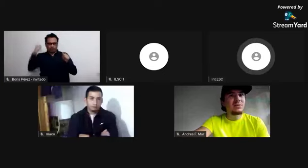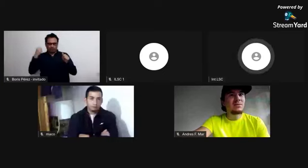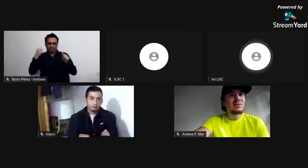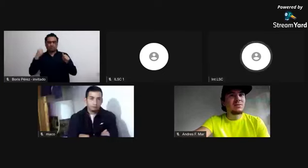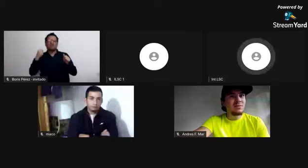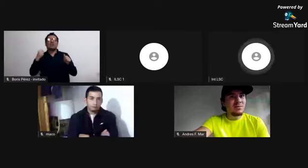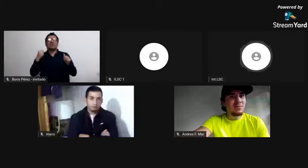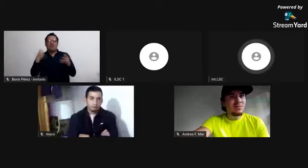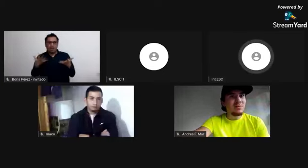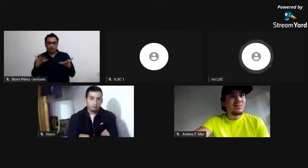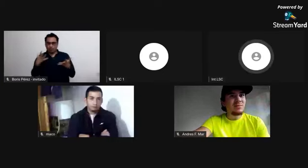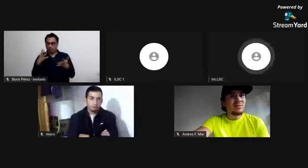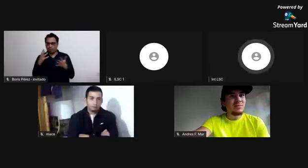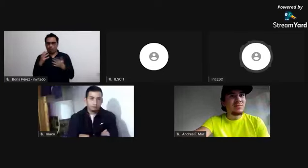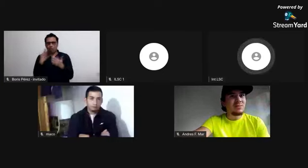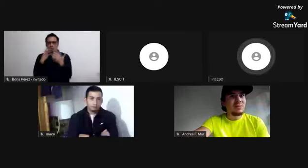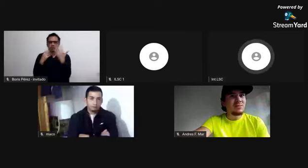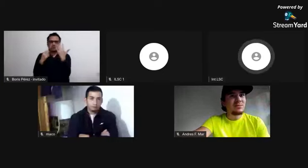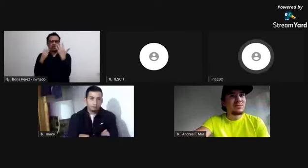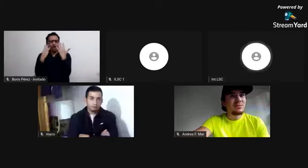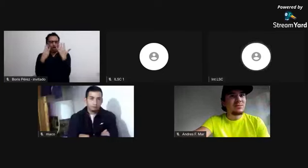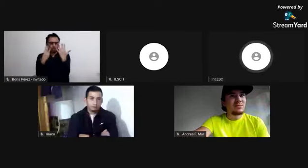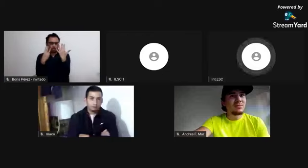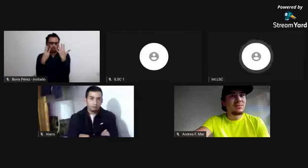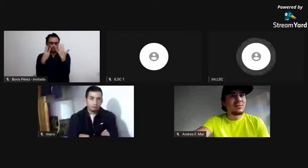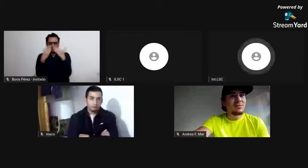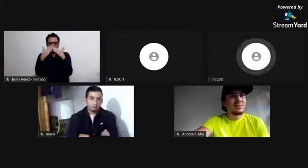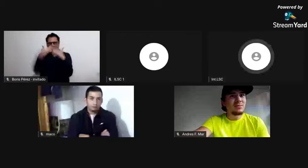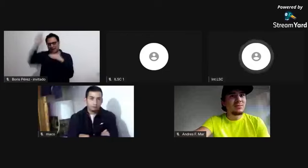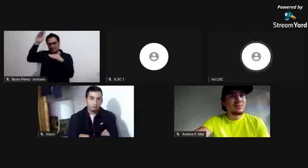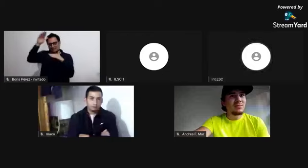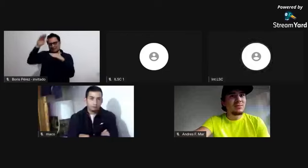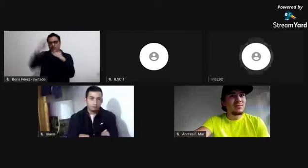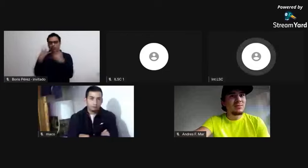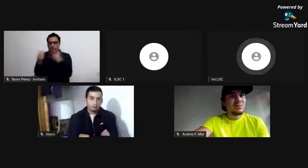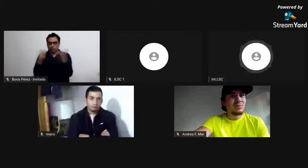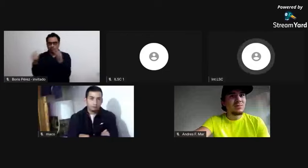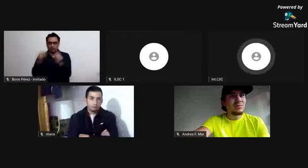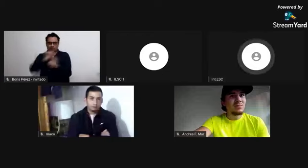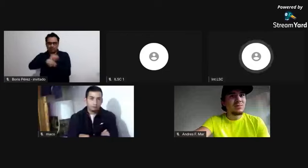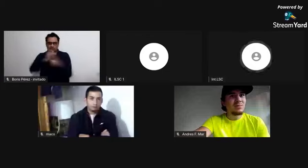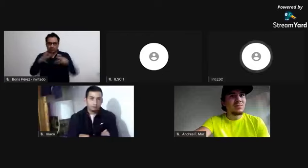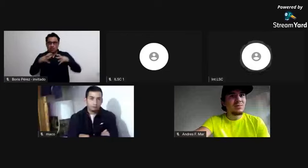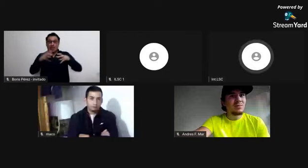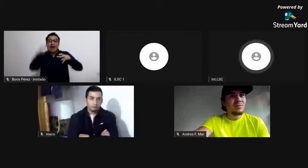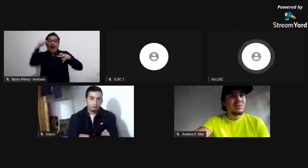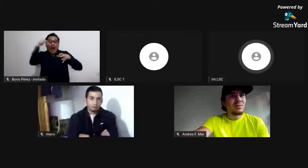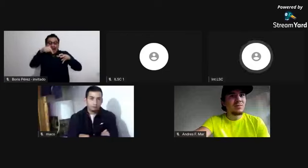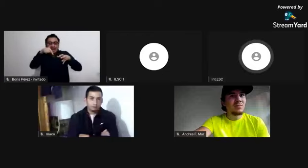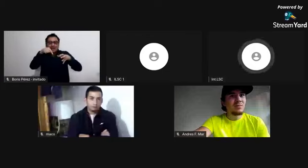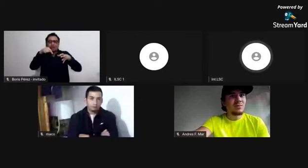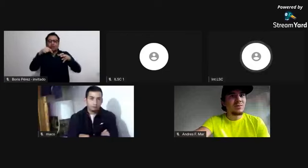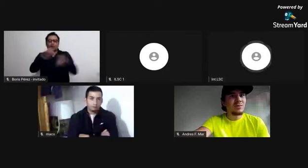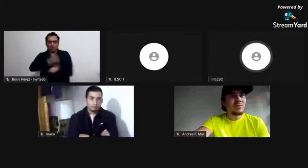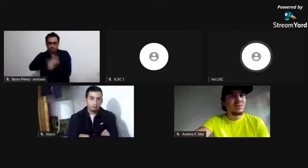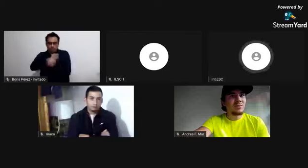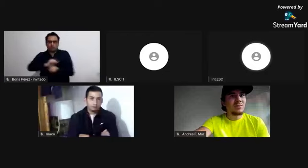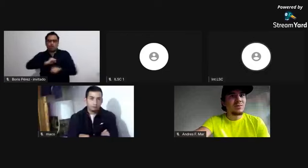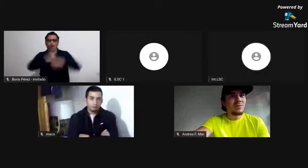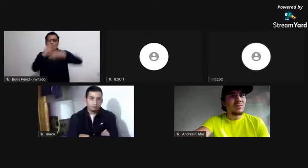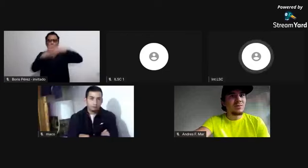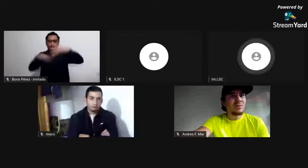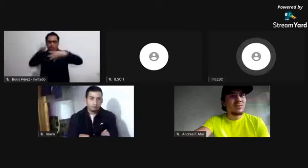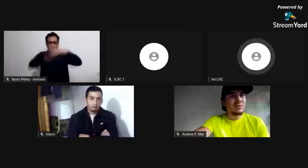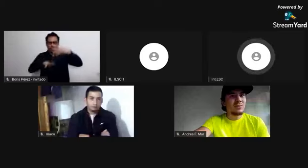y en ese momento en las cuadrillas, que era una forma de medir el tiempo antiguamente,